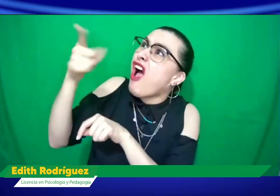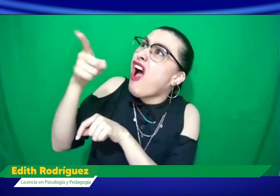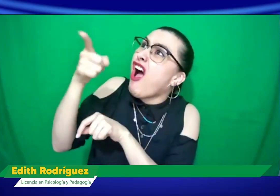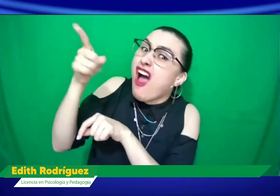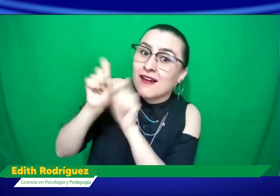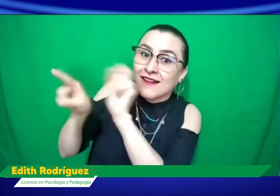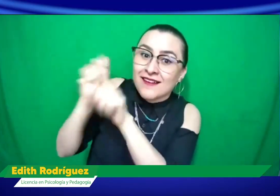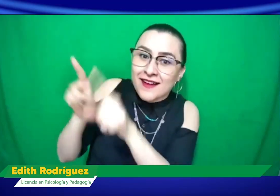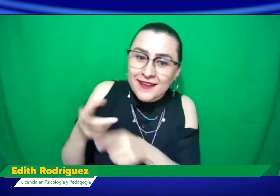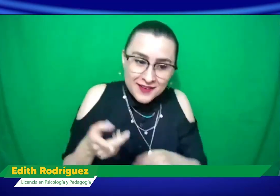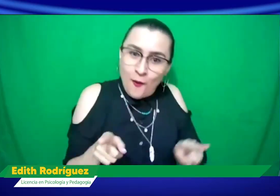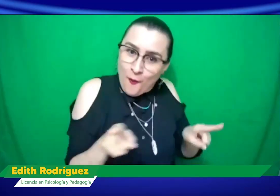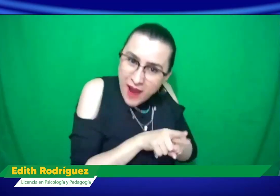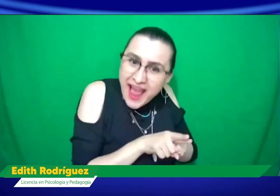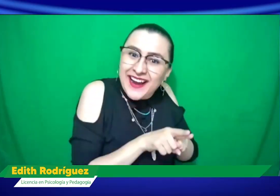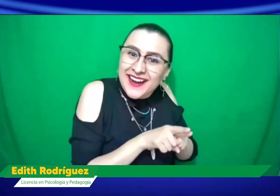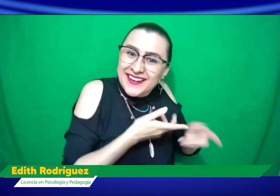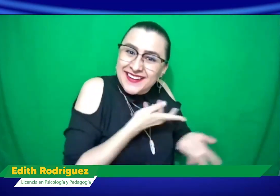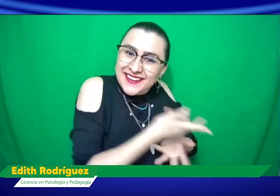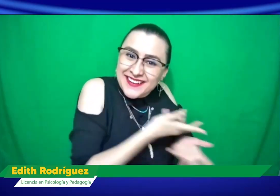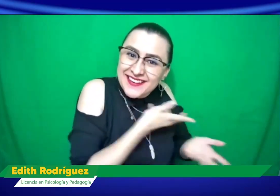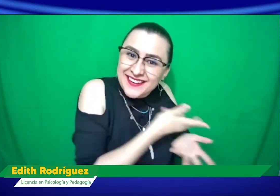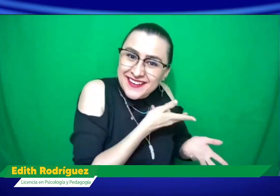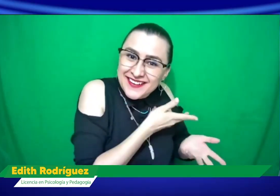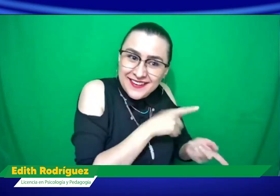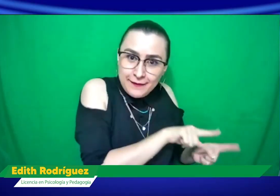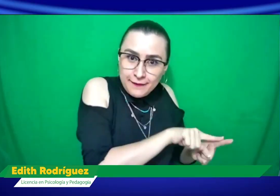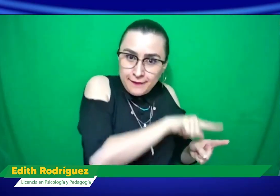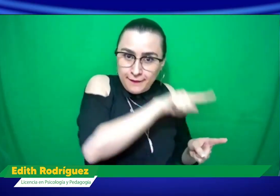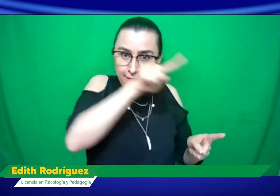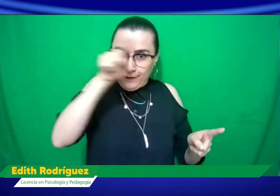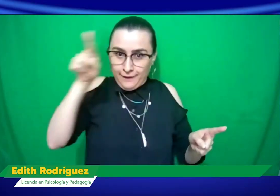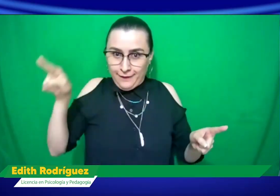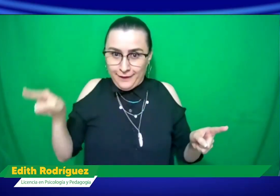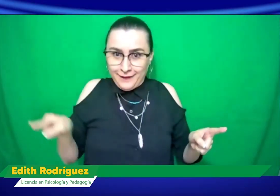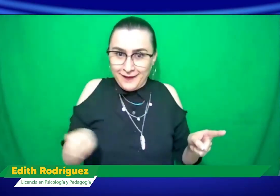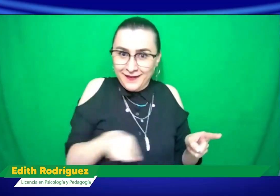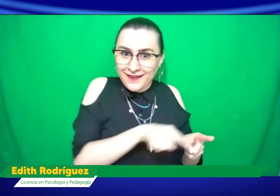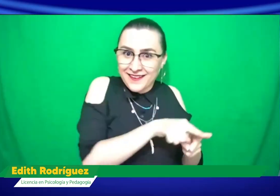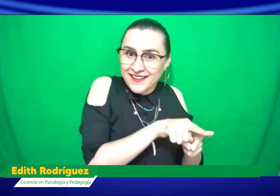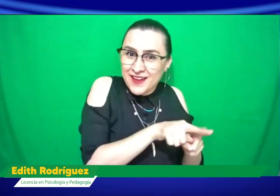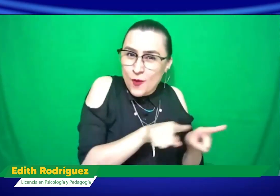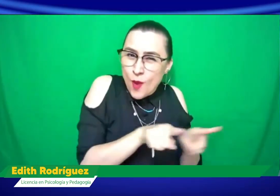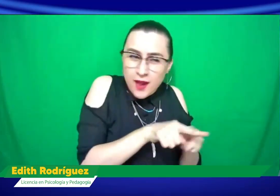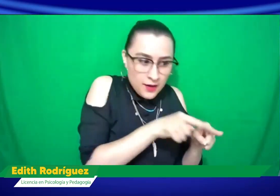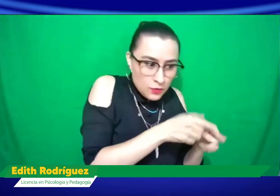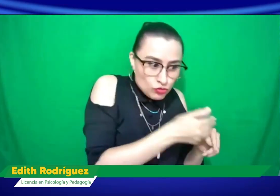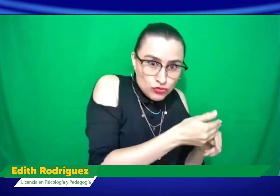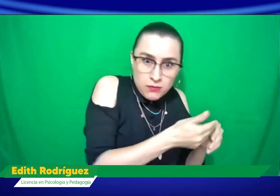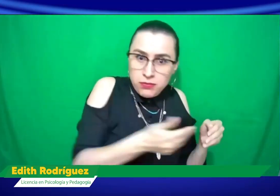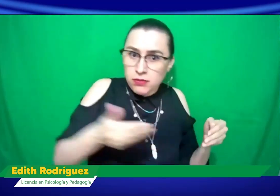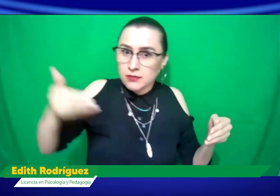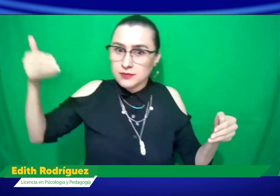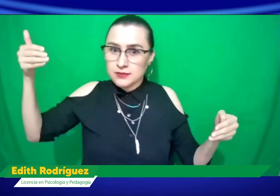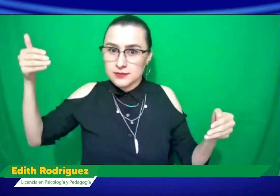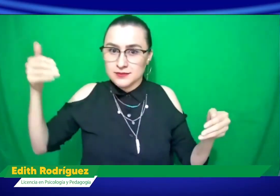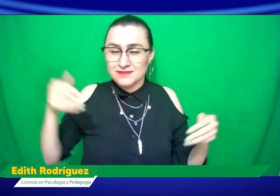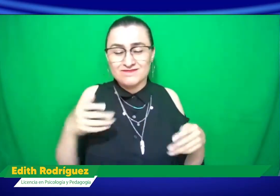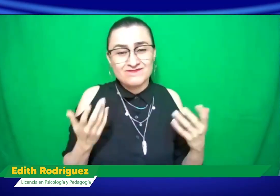niños. Los niños también hacían preguntas. Entonces, también con los niños es importante ese afecto. Es un círculo. Es un